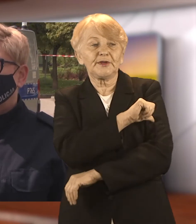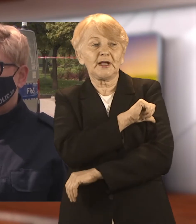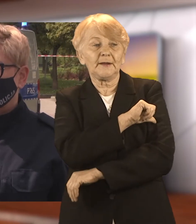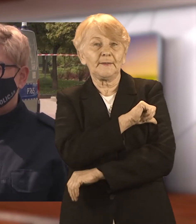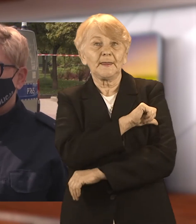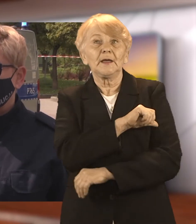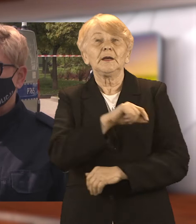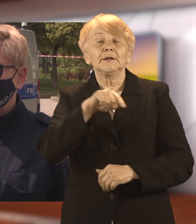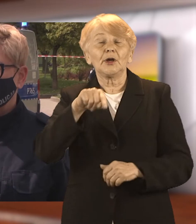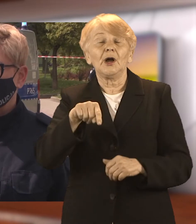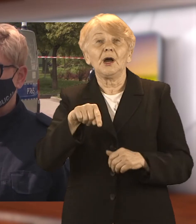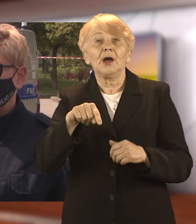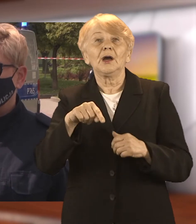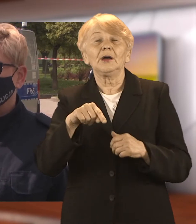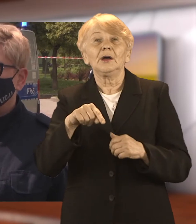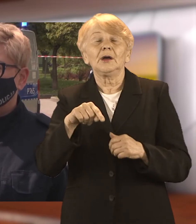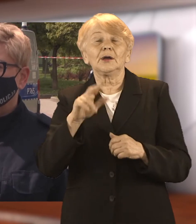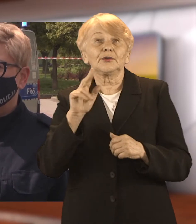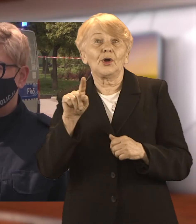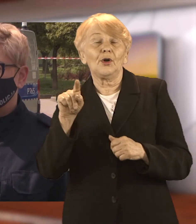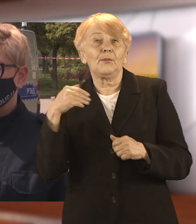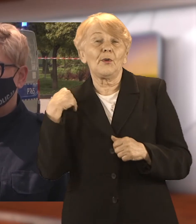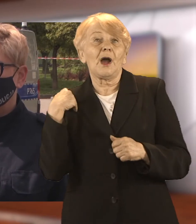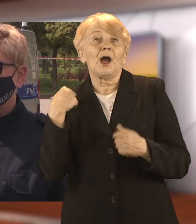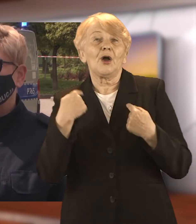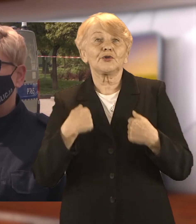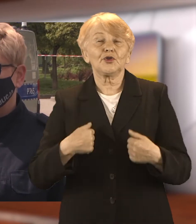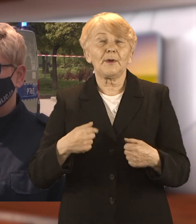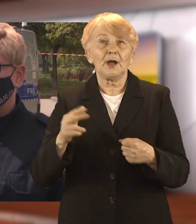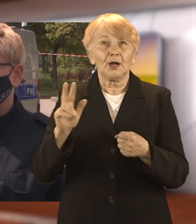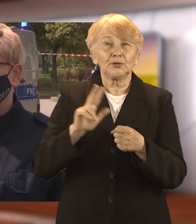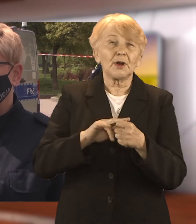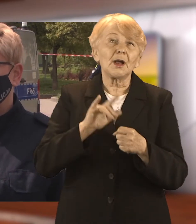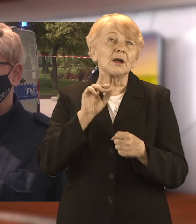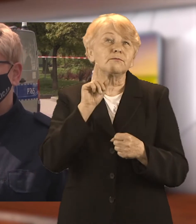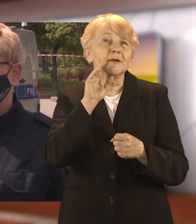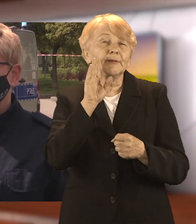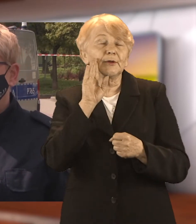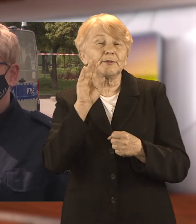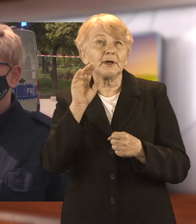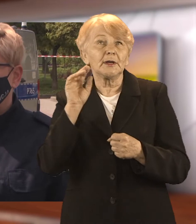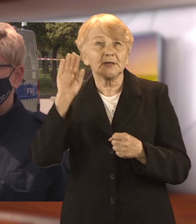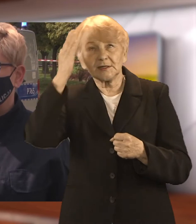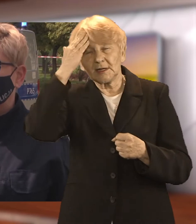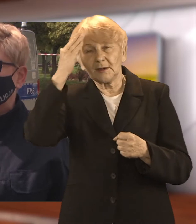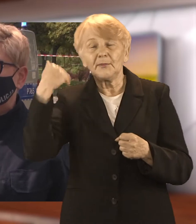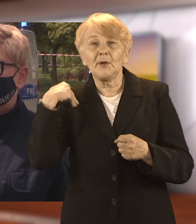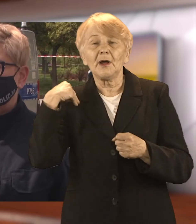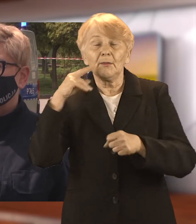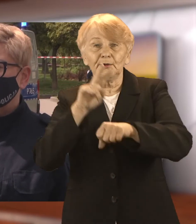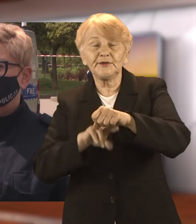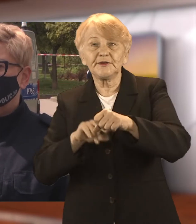terenu Raciborza, wcześniej znany policjantom, notowany do przestępstw narkotykowych. Oczywiście w tej chwili jest pod opieką lekarzy.